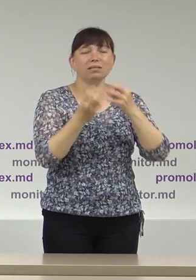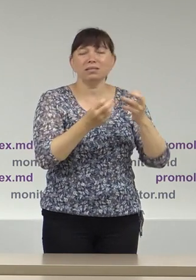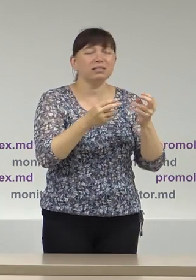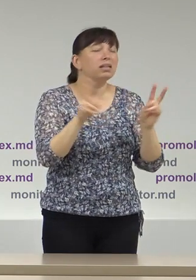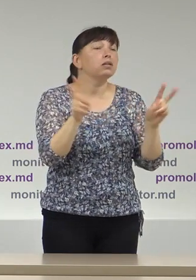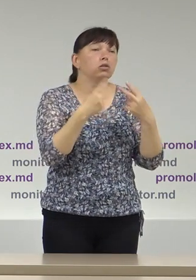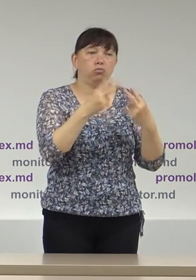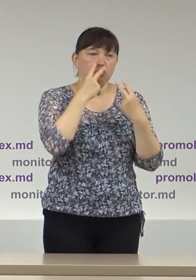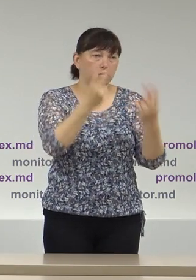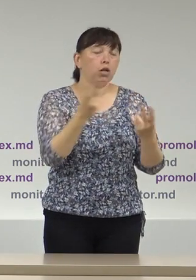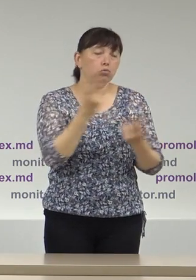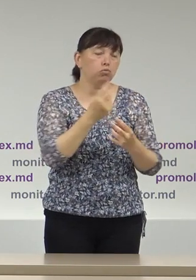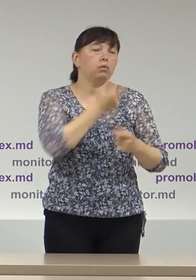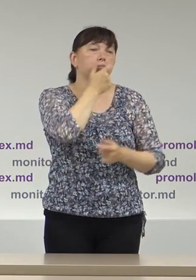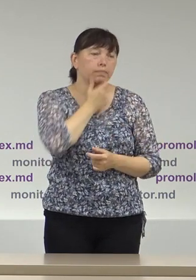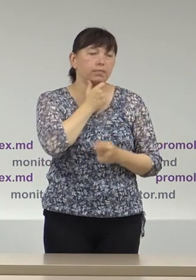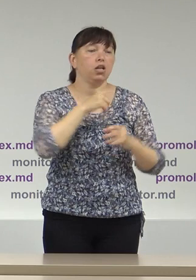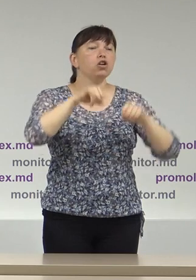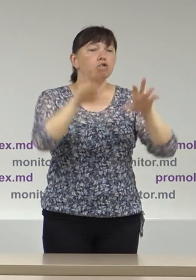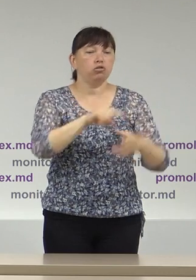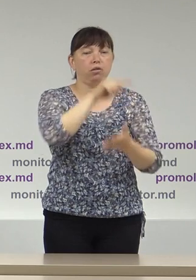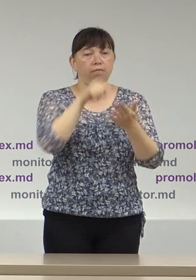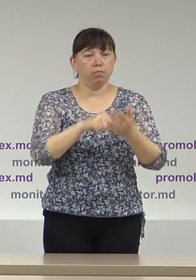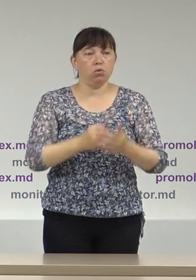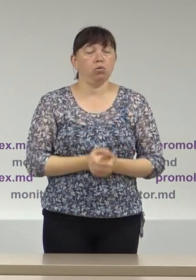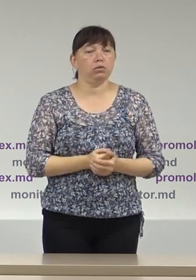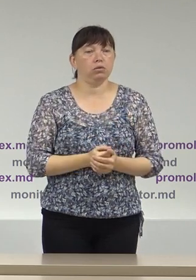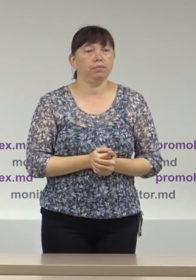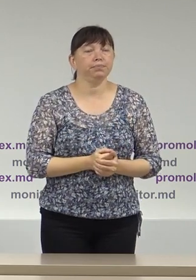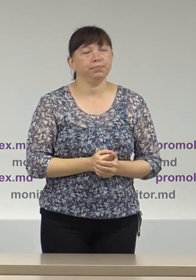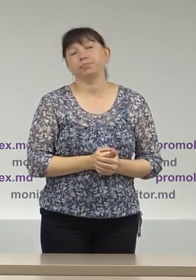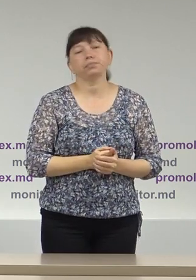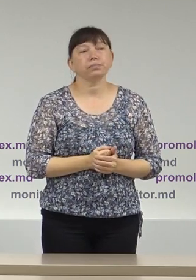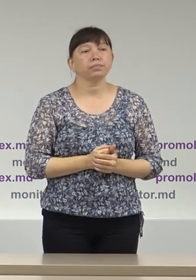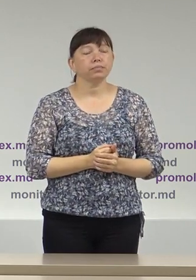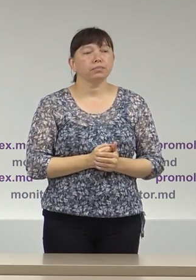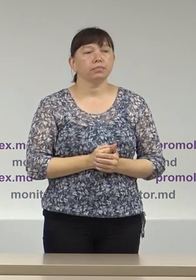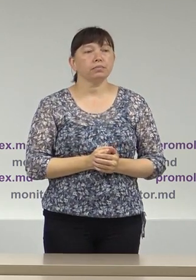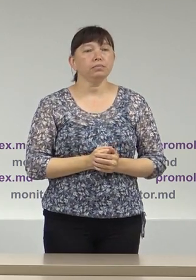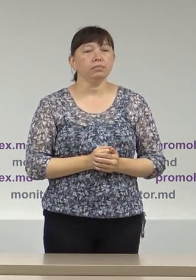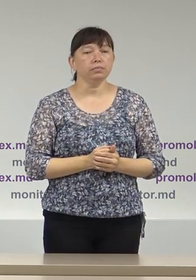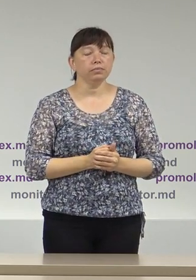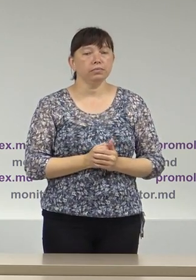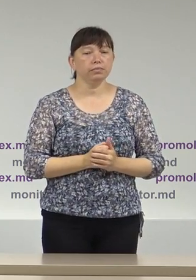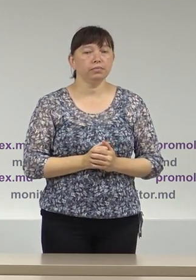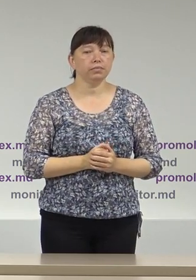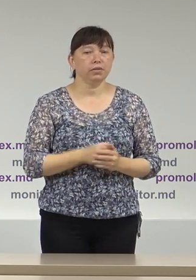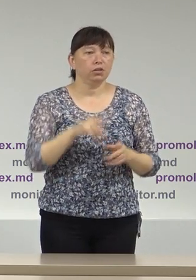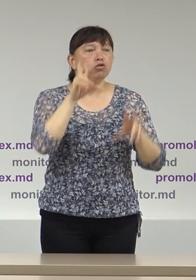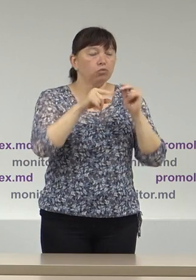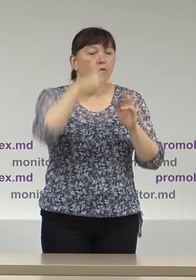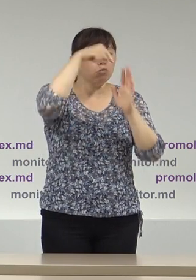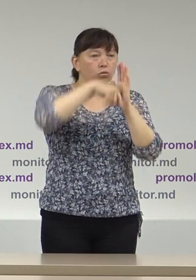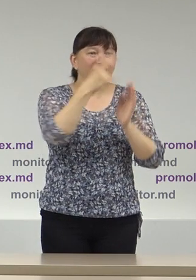părțile, inclusiv cele care se exercită din afară, dar și din cadrul, din interiorul Comisiei Electorale